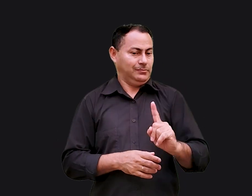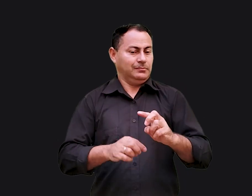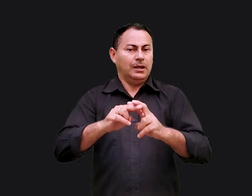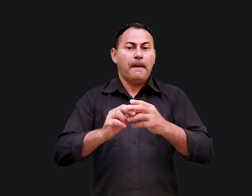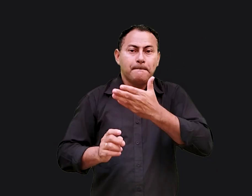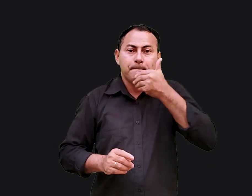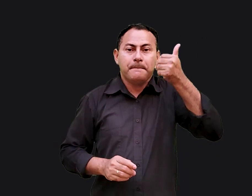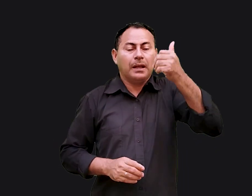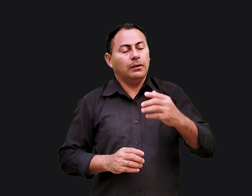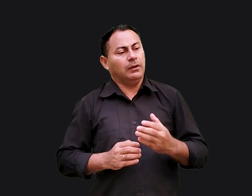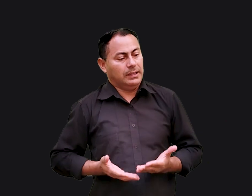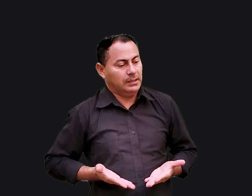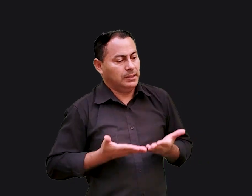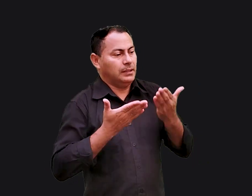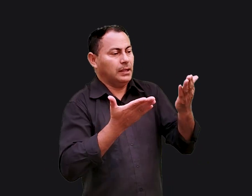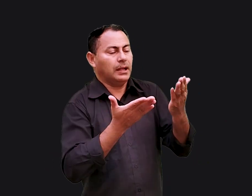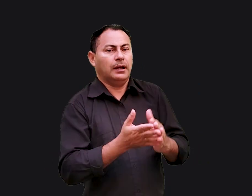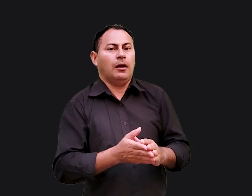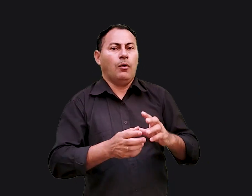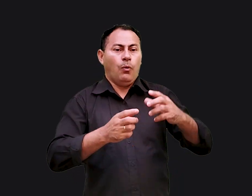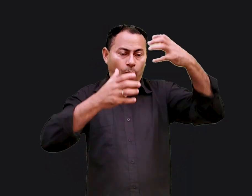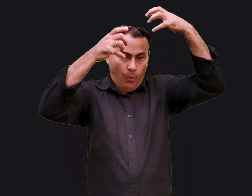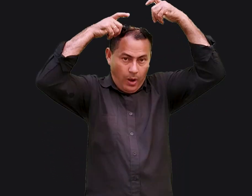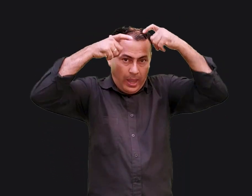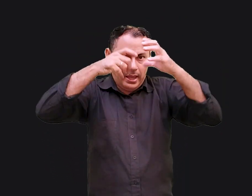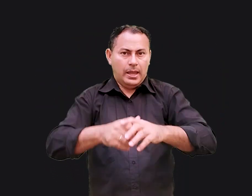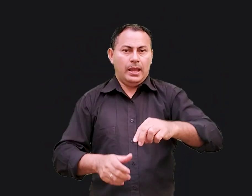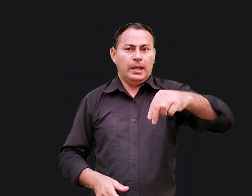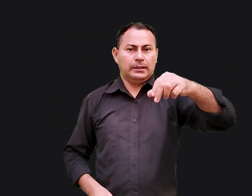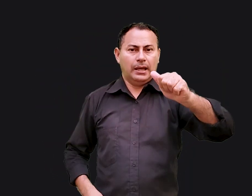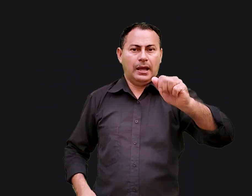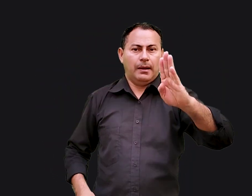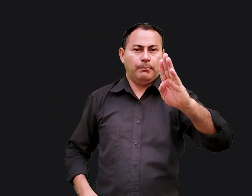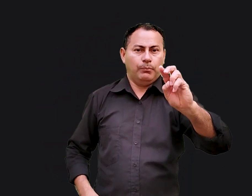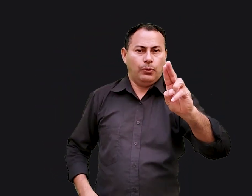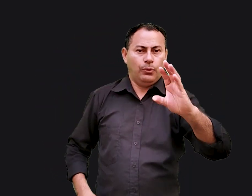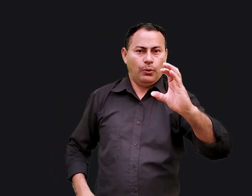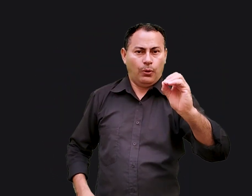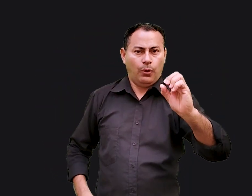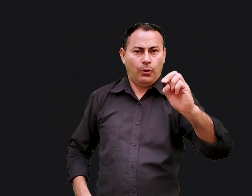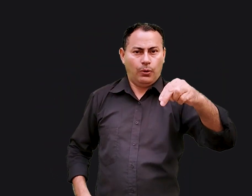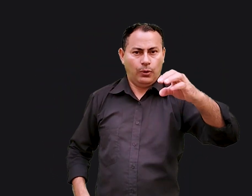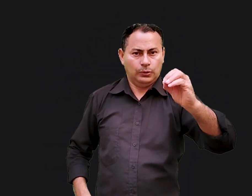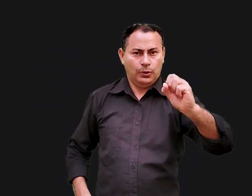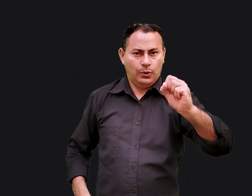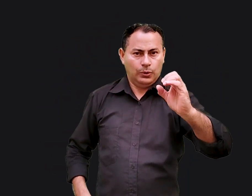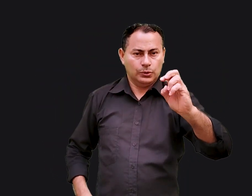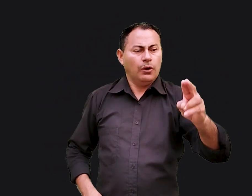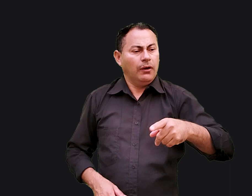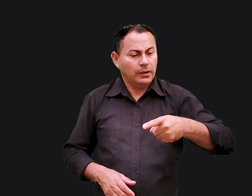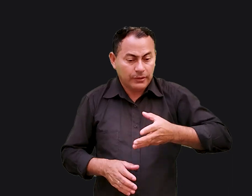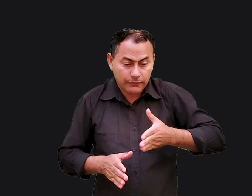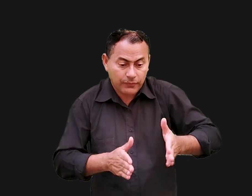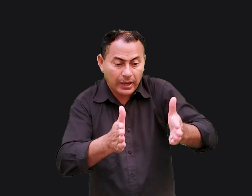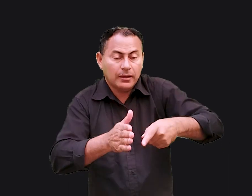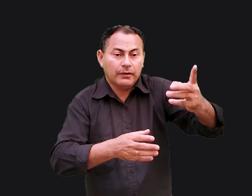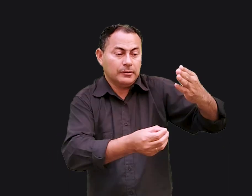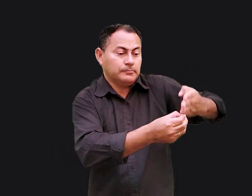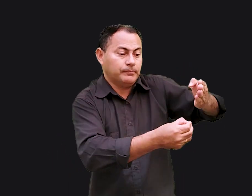Por isso, é melhor vocês se renderem a Nabucodonosor e colocarem o pé na estrada. Vão para a Babilônia, porque